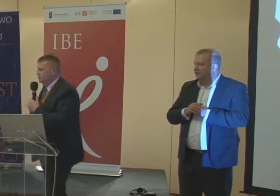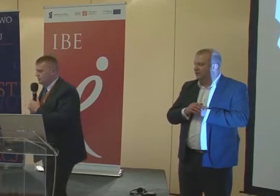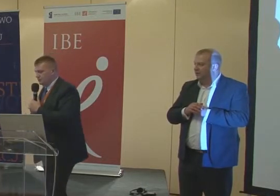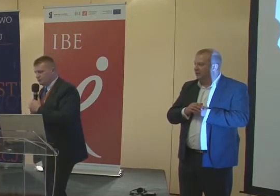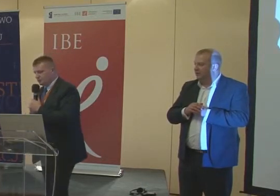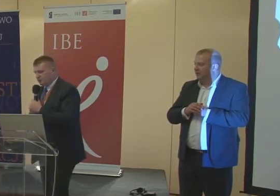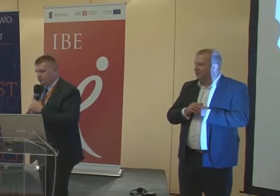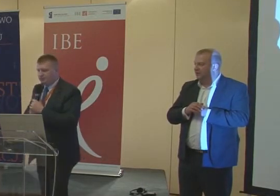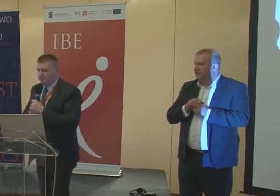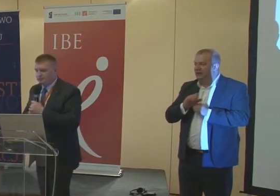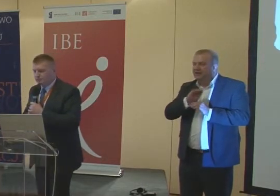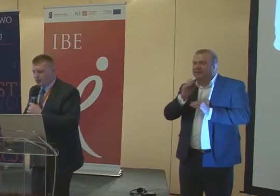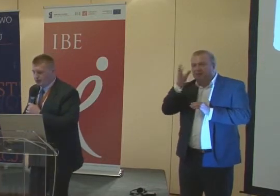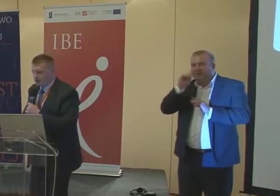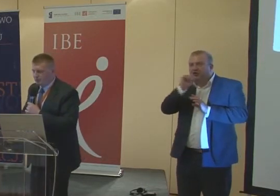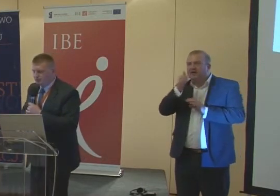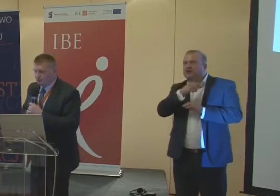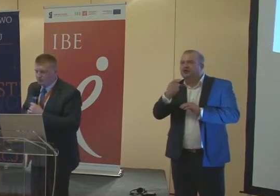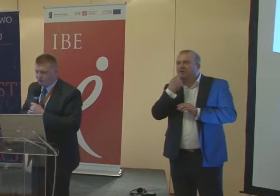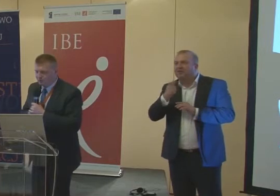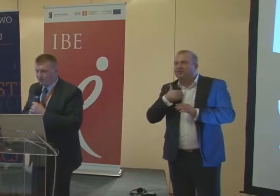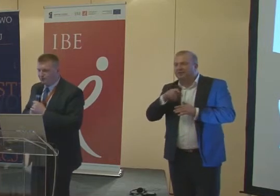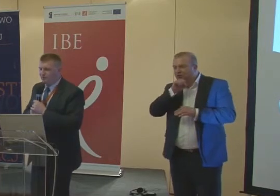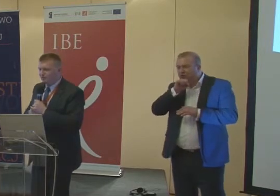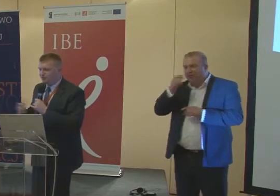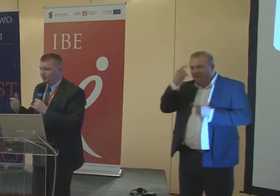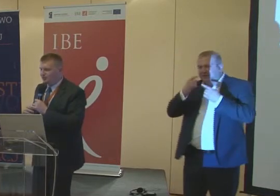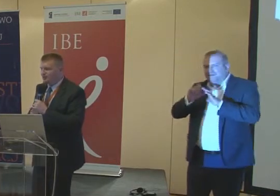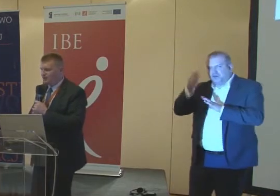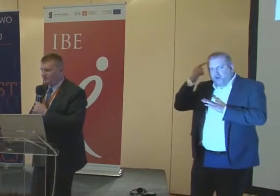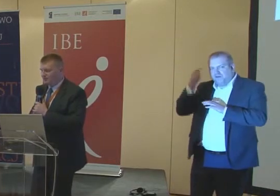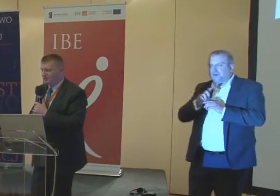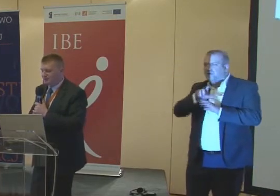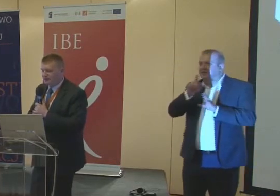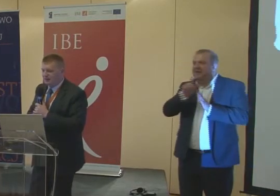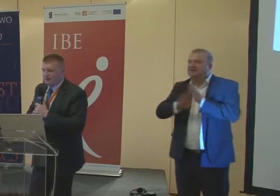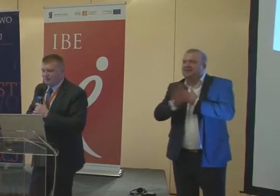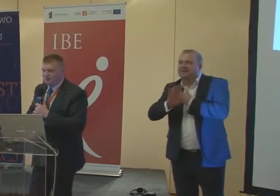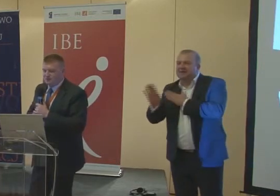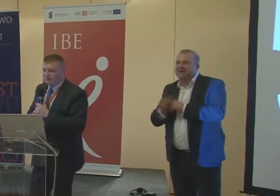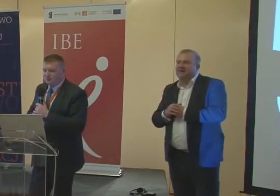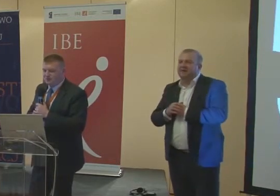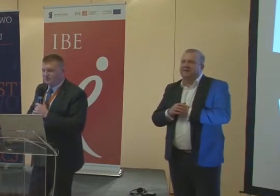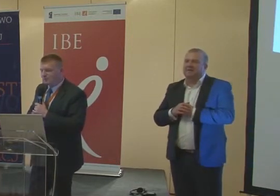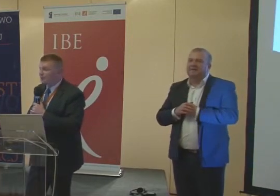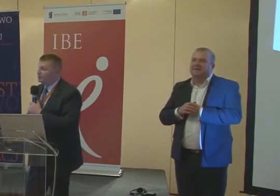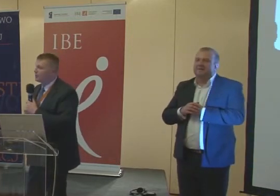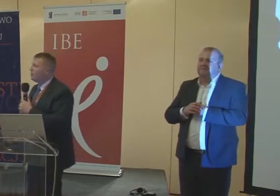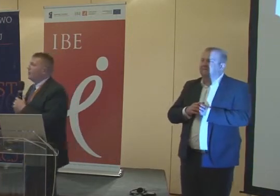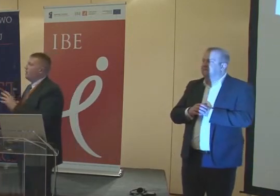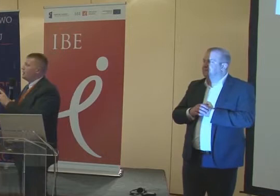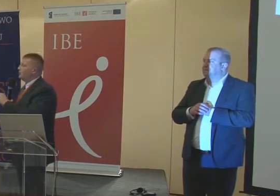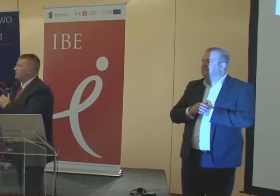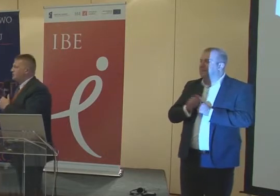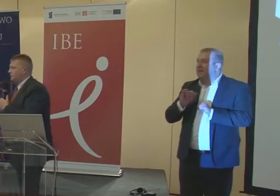rzeczy zapomniałem powiedzieć, mam dużo myśli w głowie po wszystkich tych Państwa prezentacjach. Dużo rzeczy chciałbym powiedzieć, żeby mi to nie umknęło.